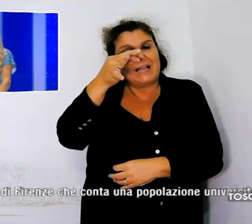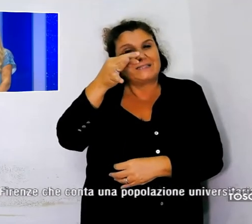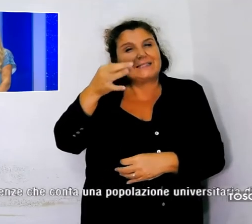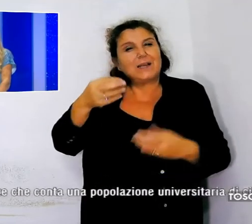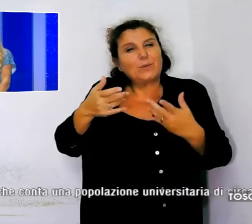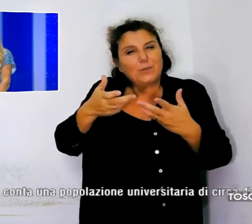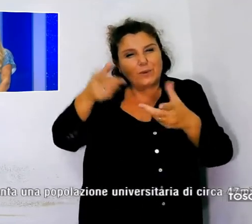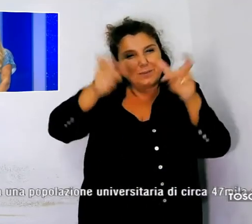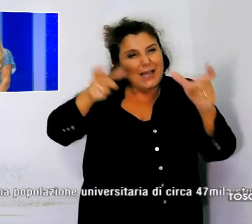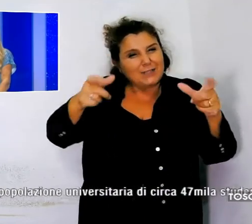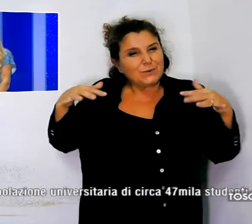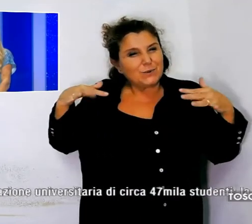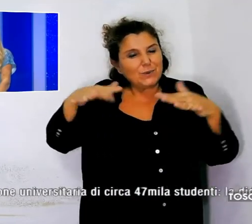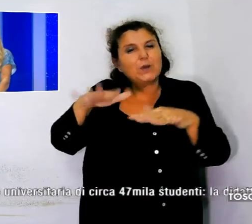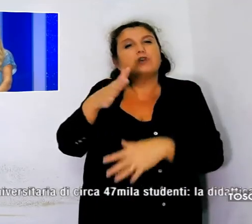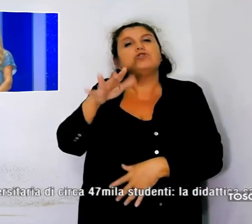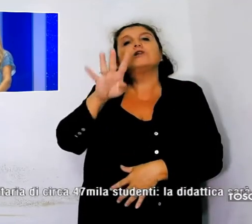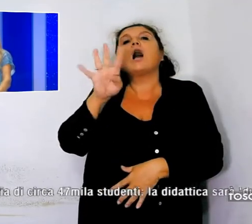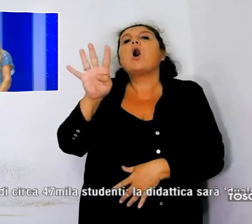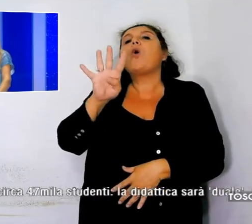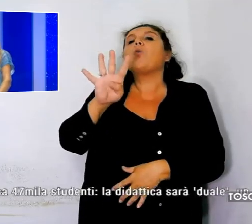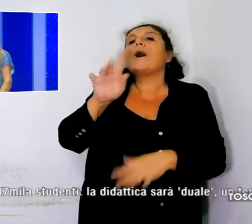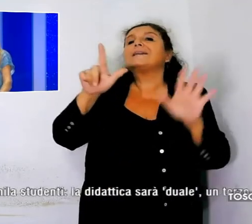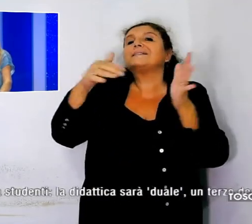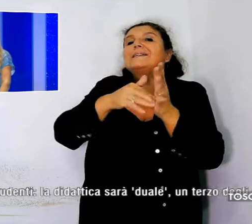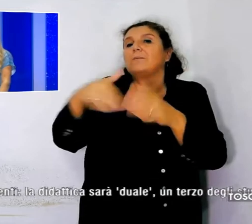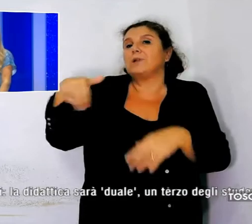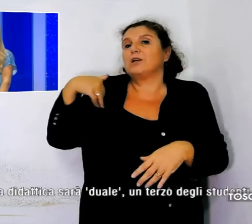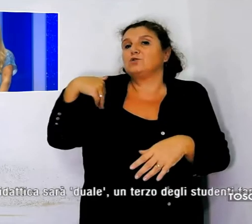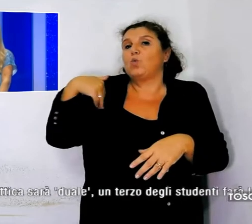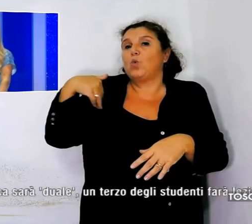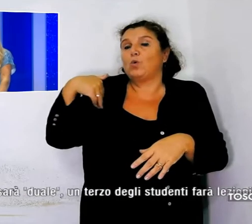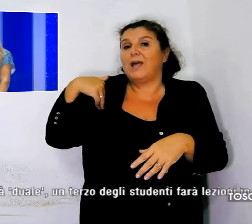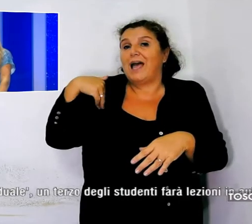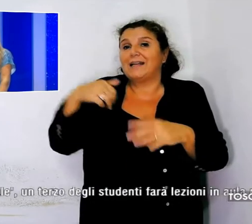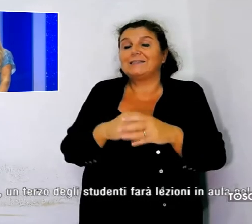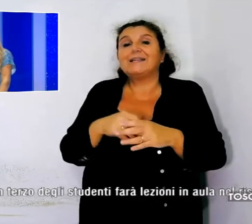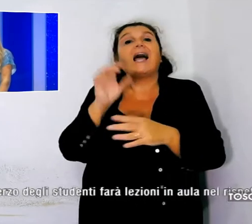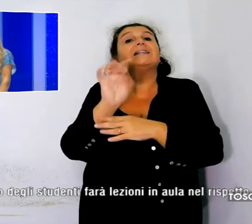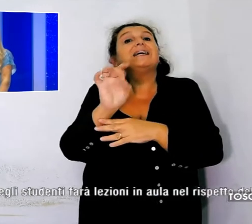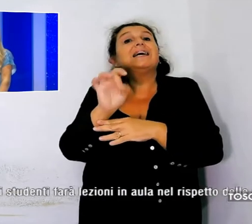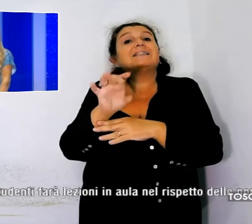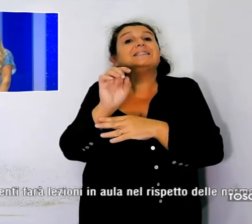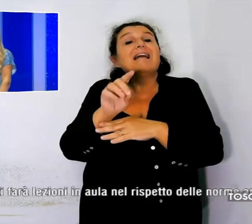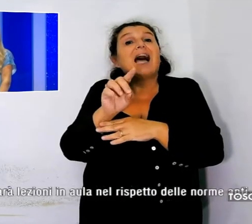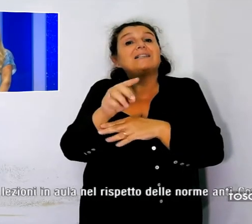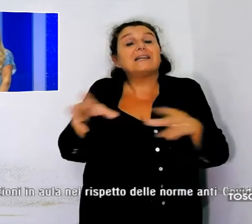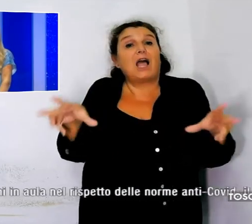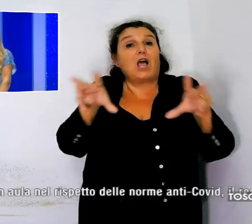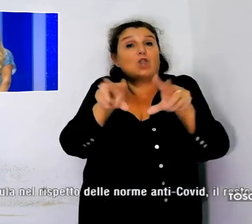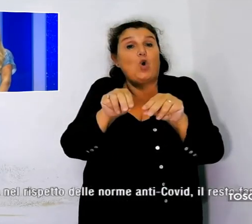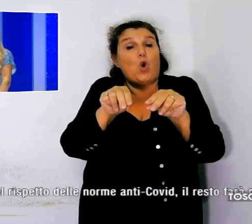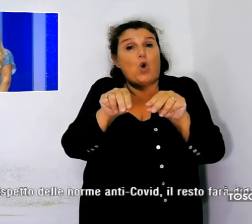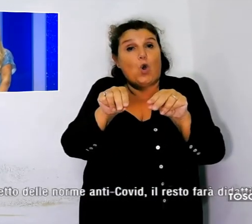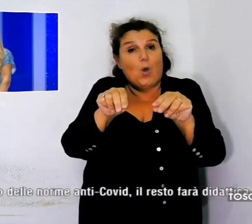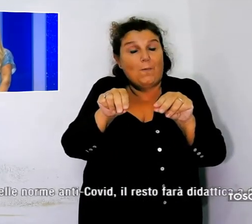universitaria di circa 47.000 studenti. La didattica sarà duale, cioè un